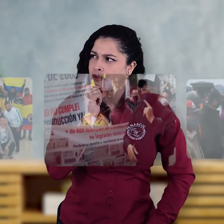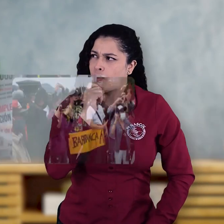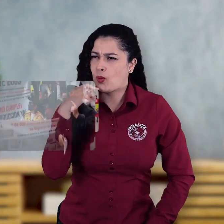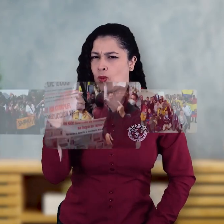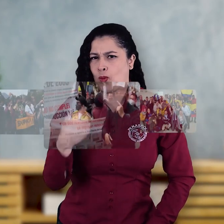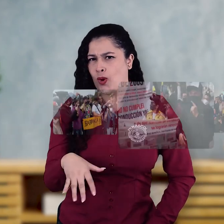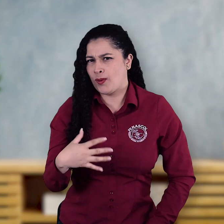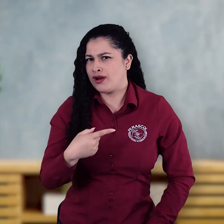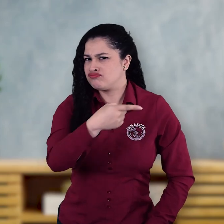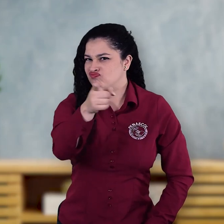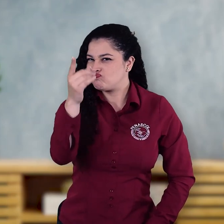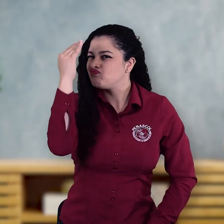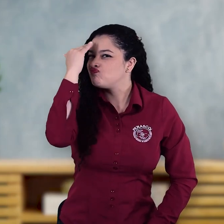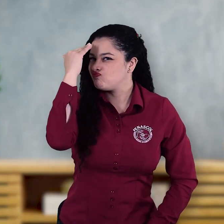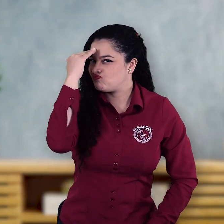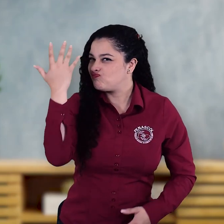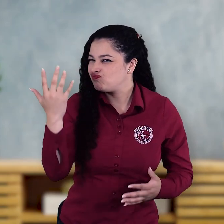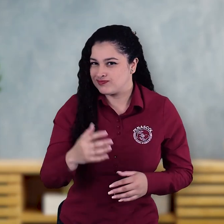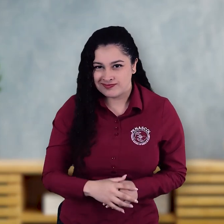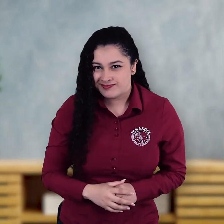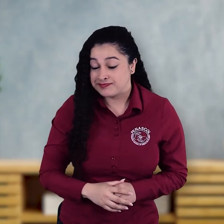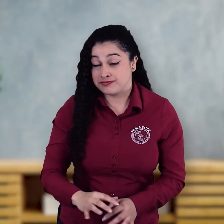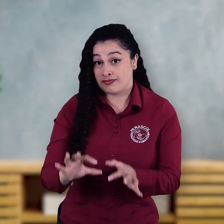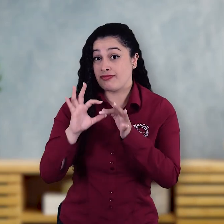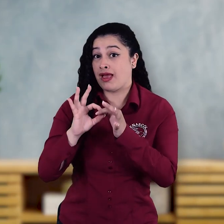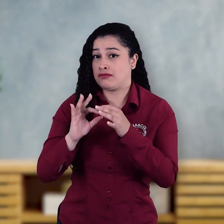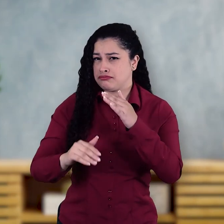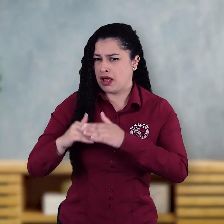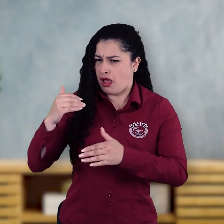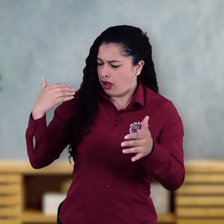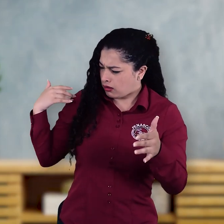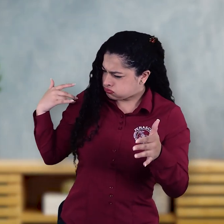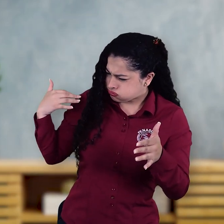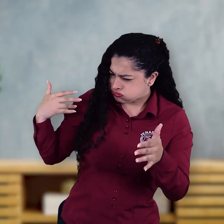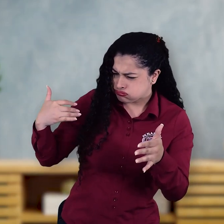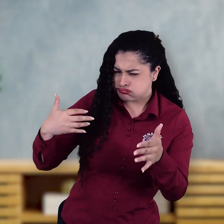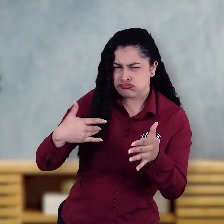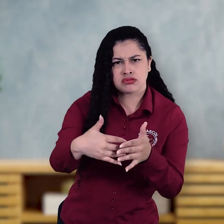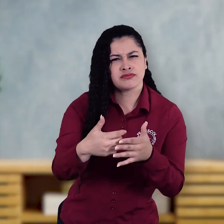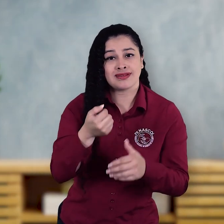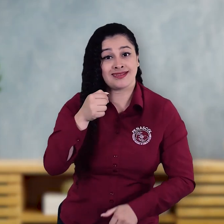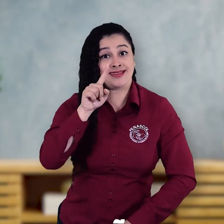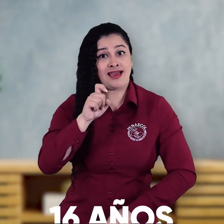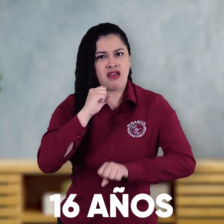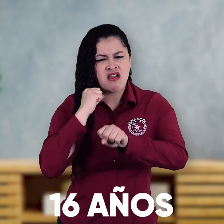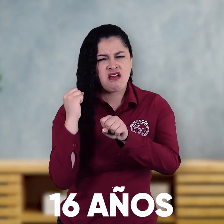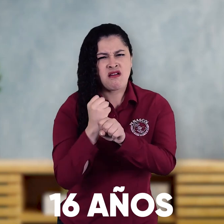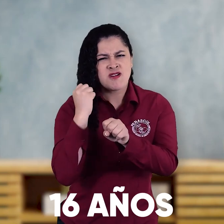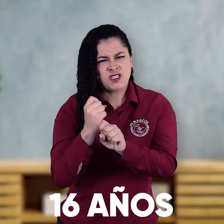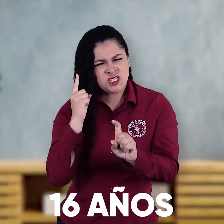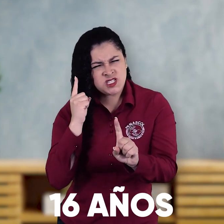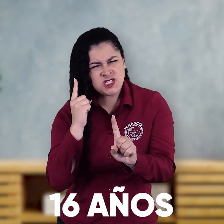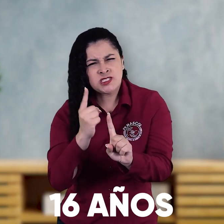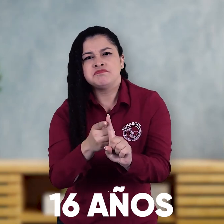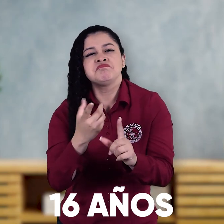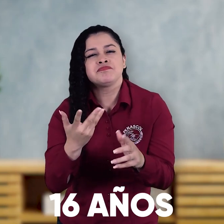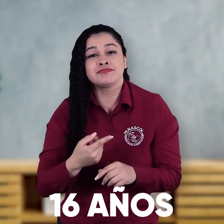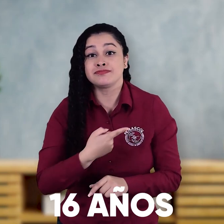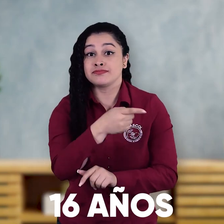Uy, como saben, FENASCOL durante 16 años estuvo trabajando por conseguir la licencia de